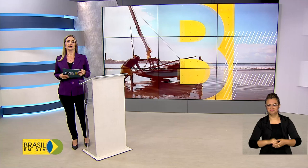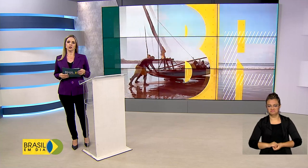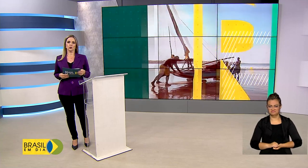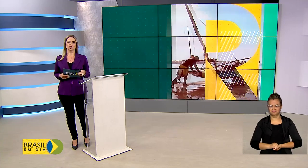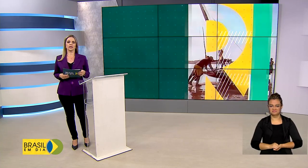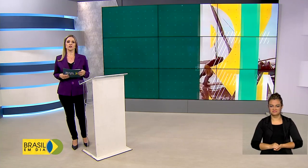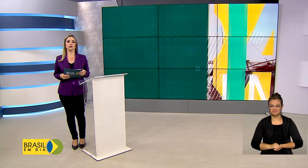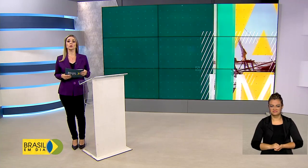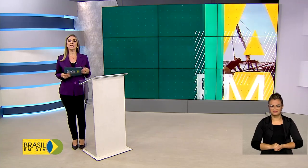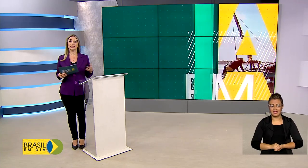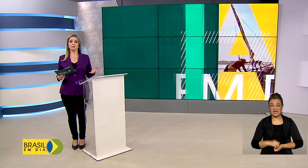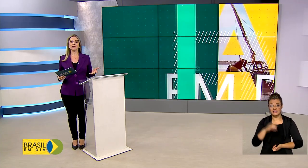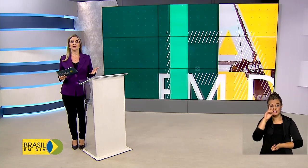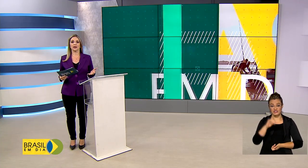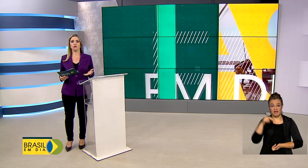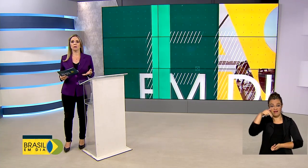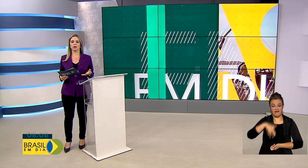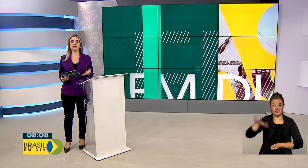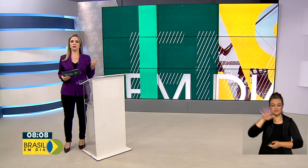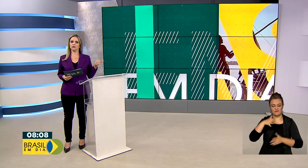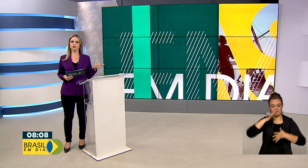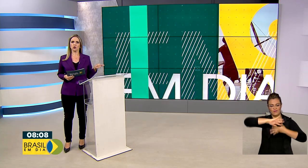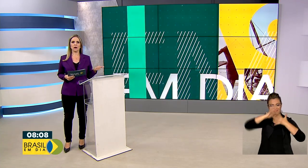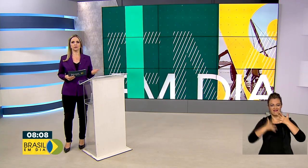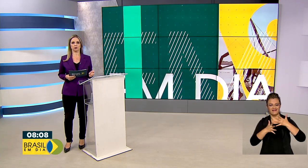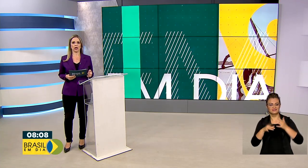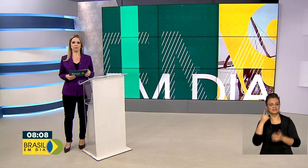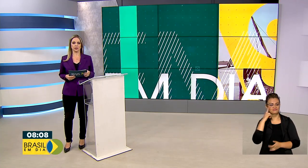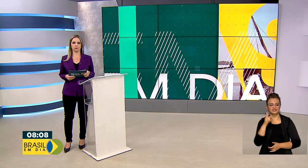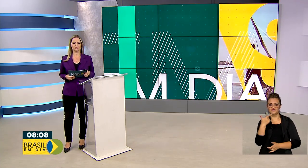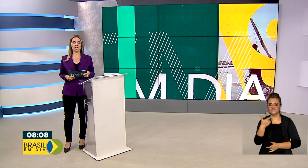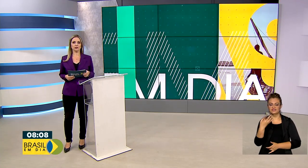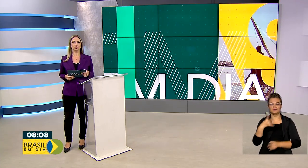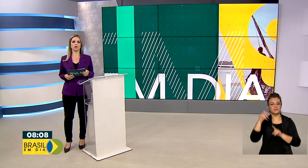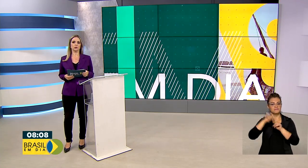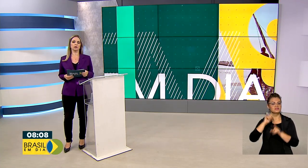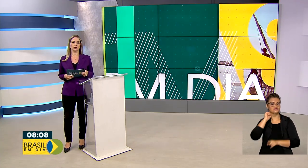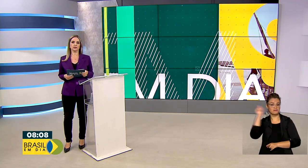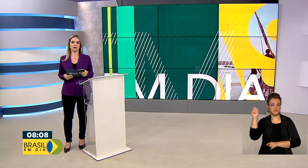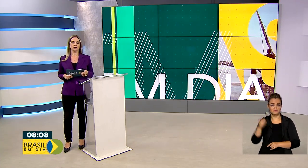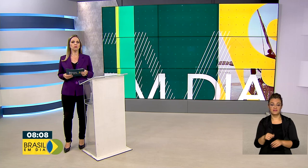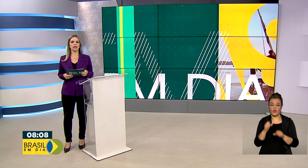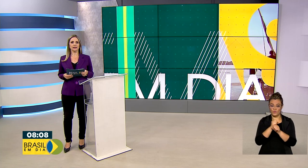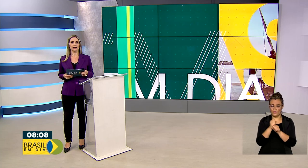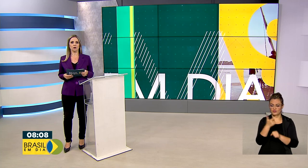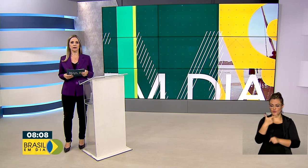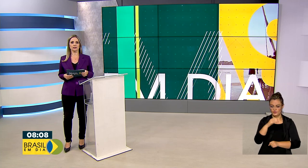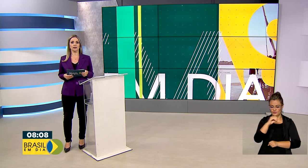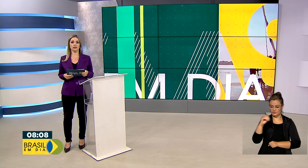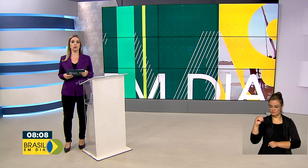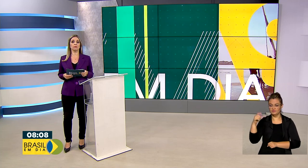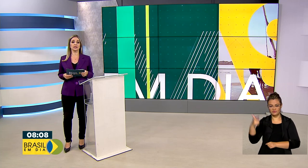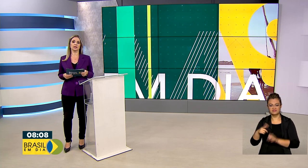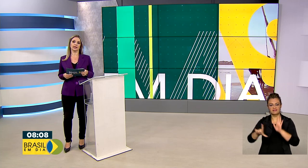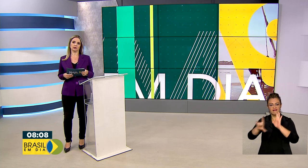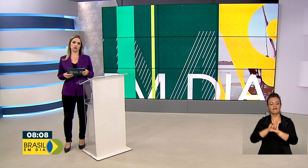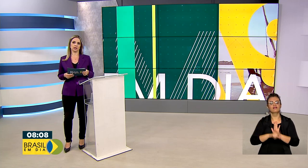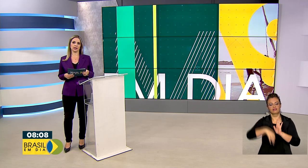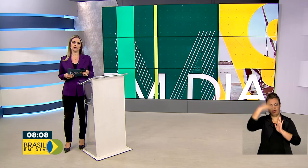O Dia Nacional da Libras é comemorado em 24 de abril. Desde 2002, uma lei reconhece a língua brasileira de sinais